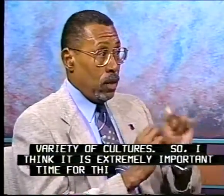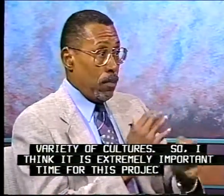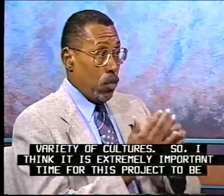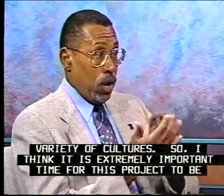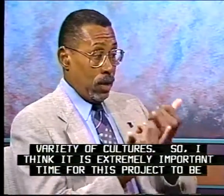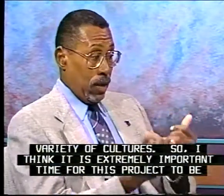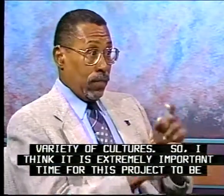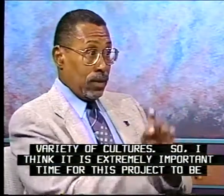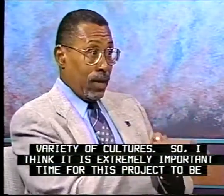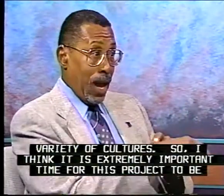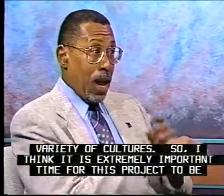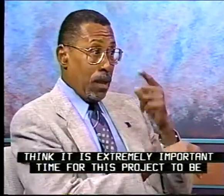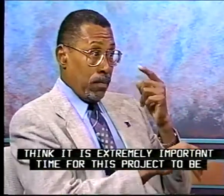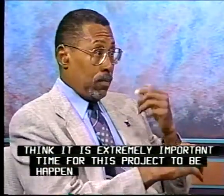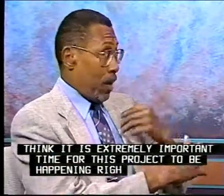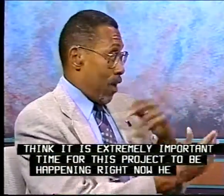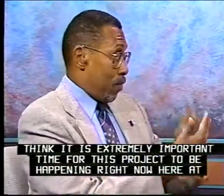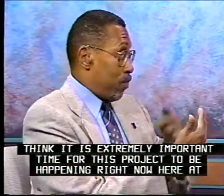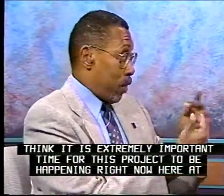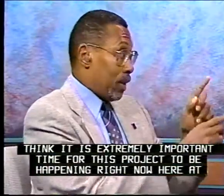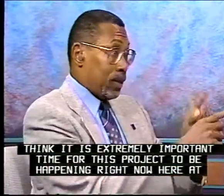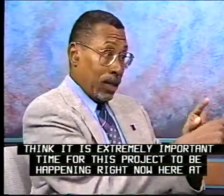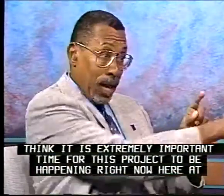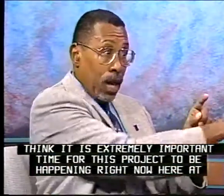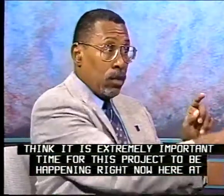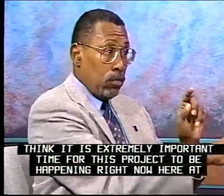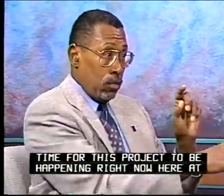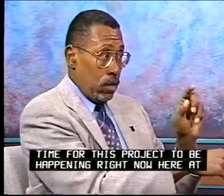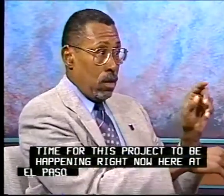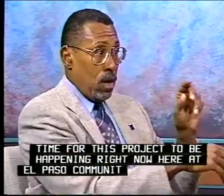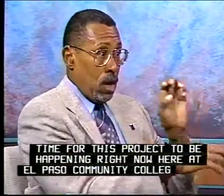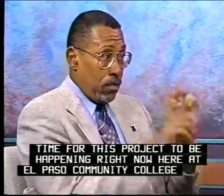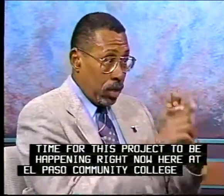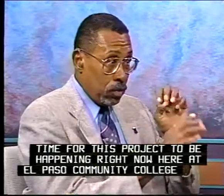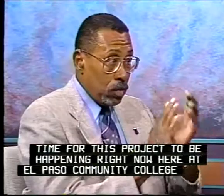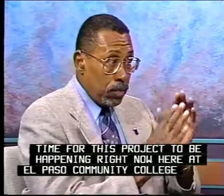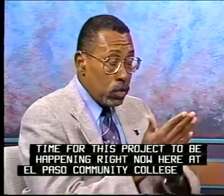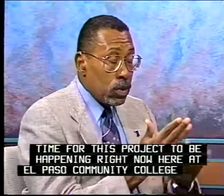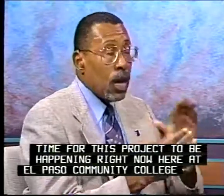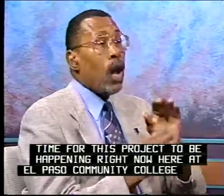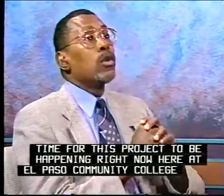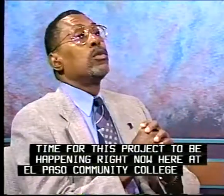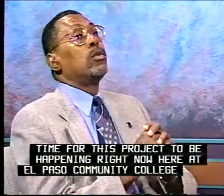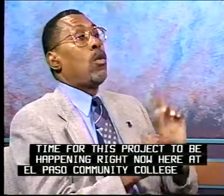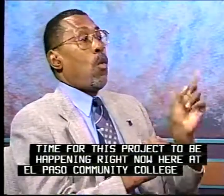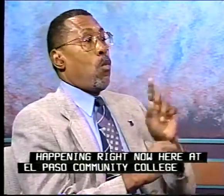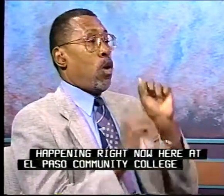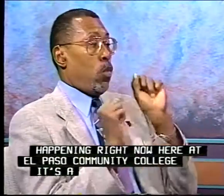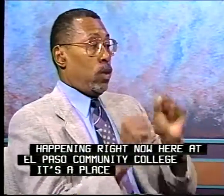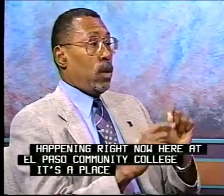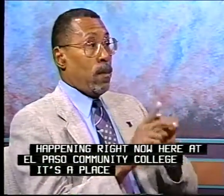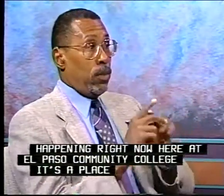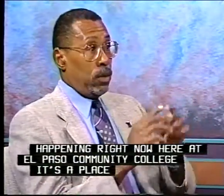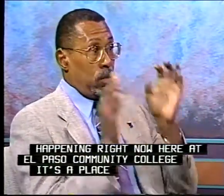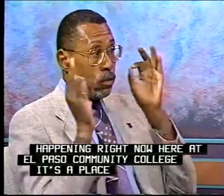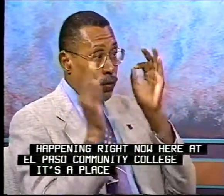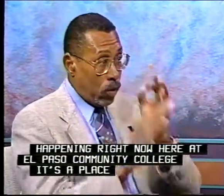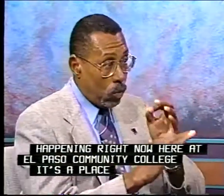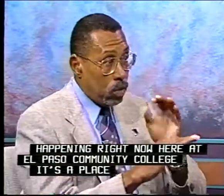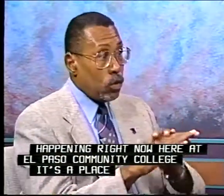So I think that's an extremely important time for this project to be happening right now here at El Paso Community College. This is a place where we